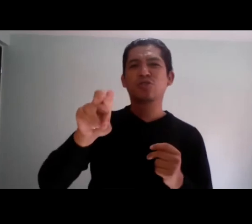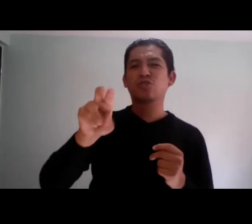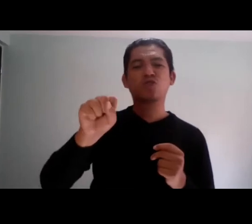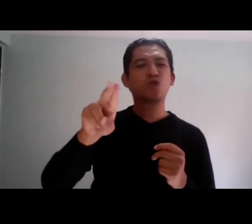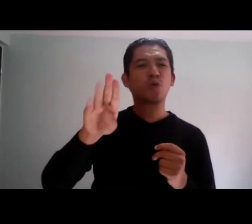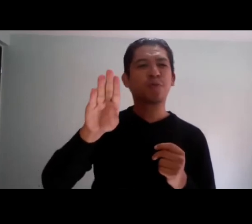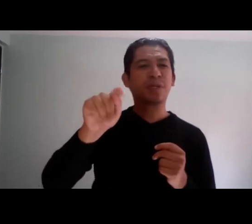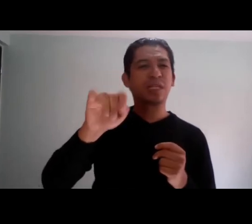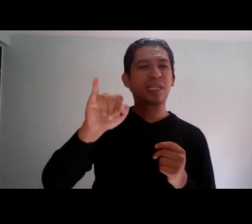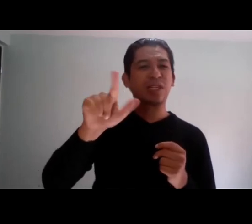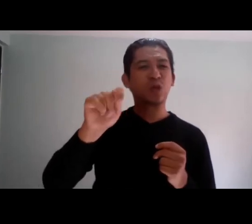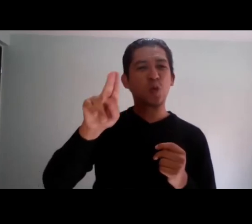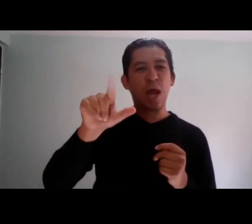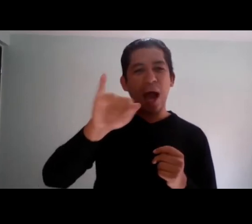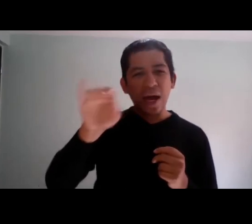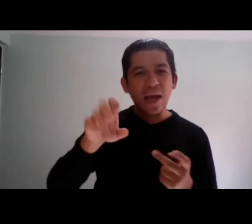distintas formaciones,